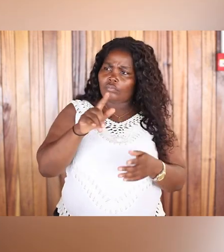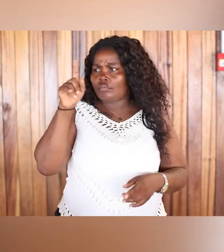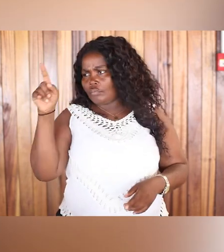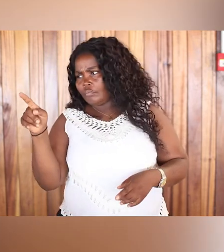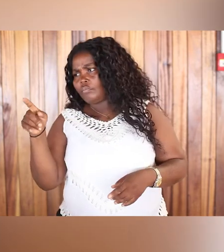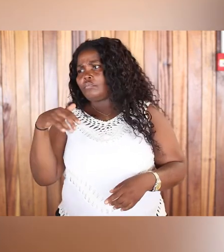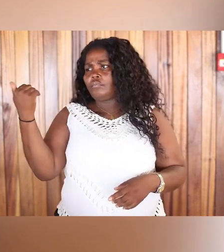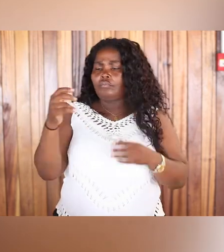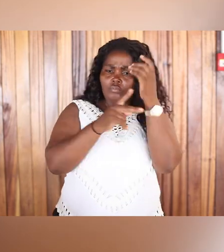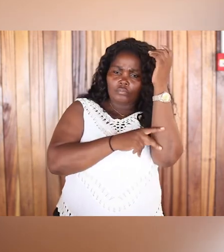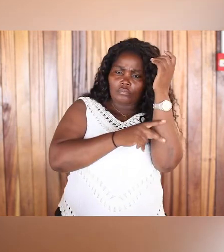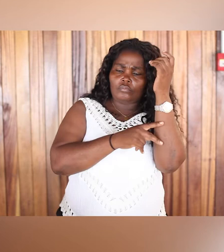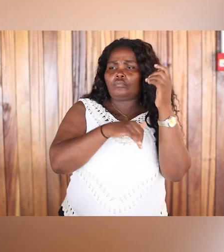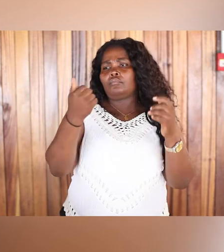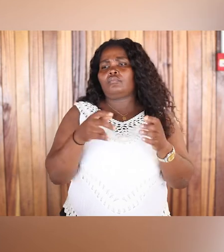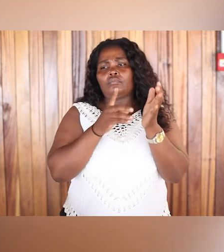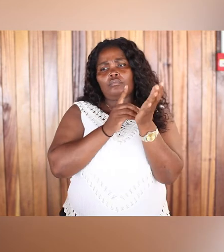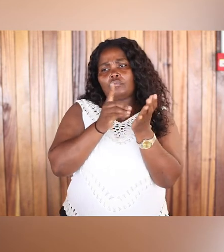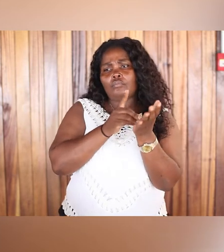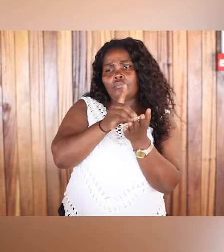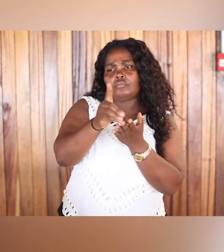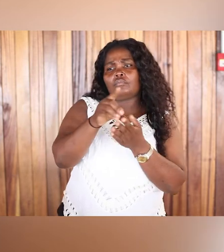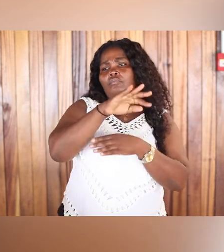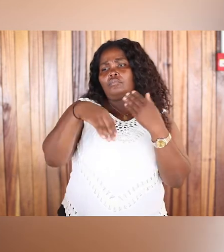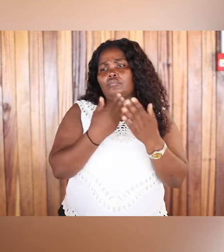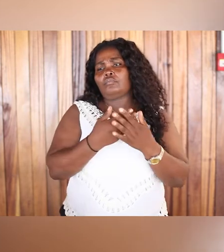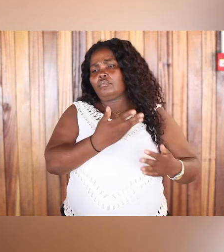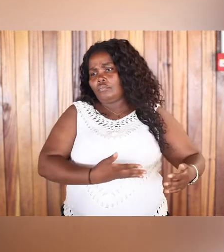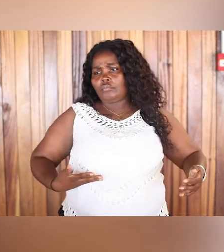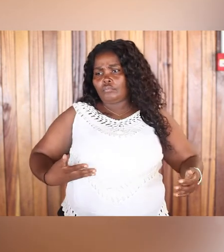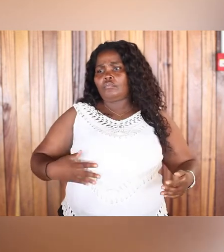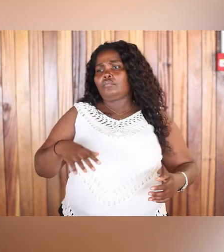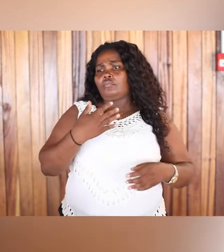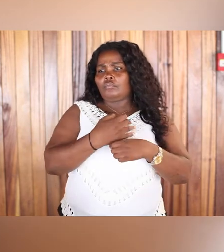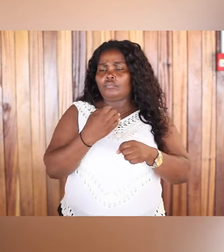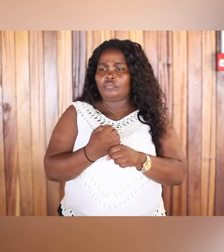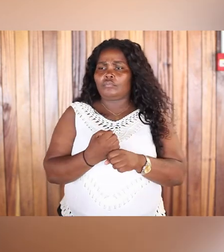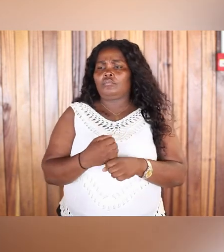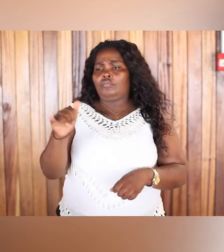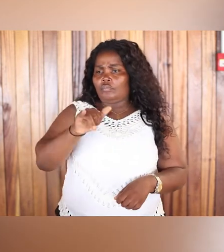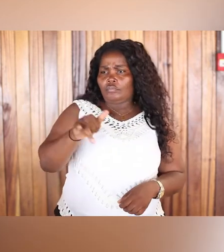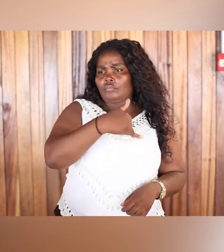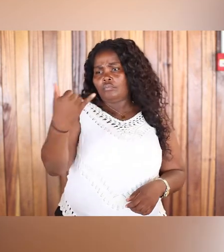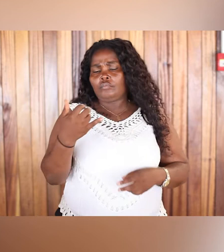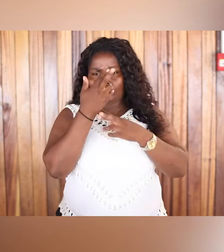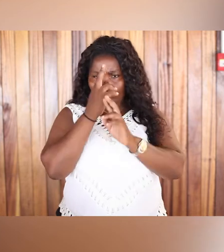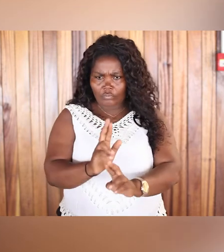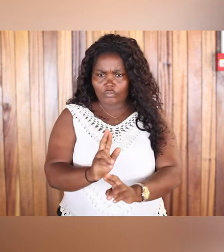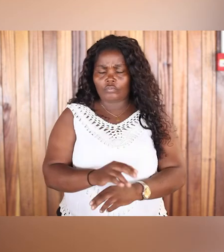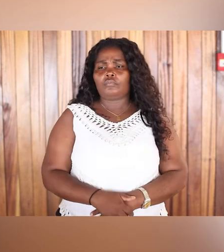y su país, sino por el derecho de todas las mujeres a ser tratadas con igualdad y respeto.